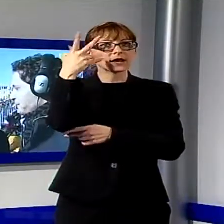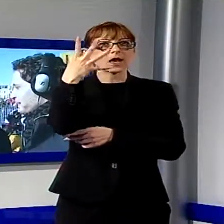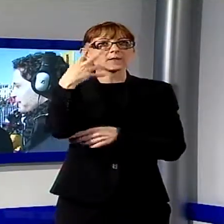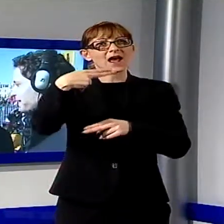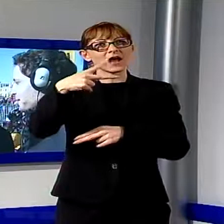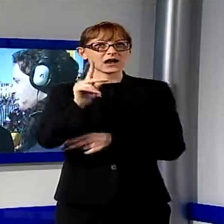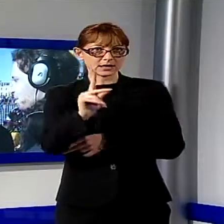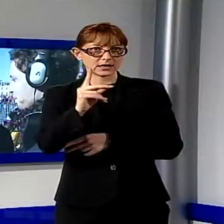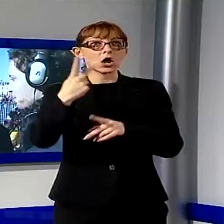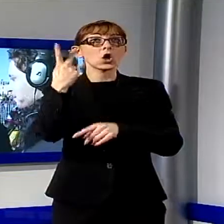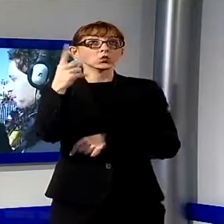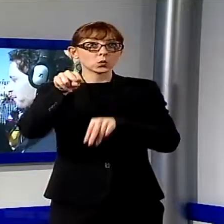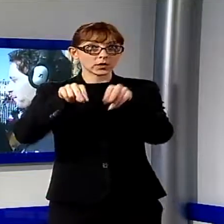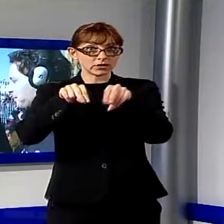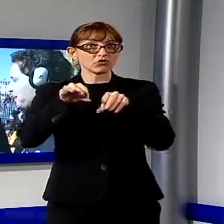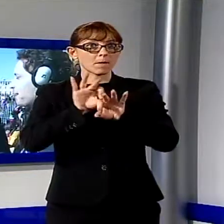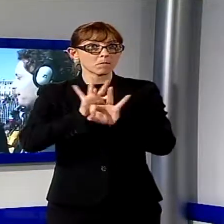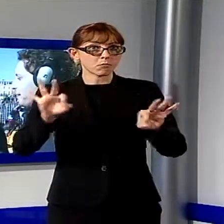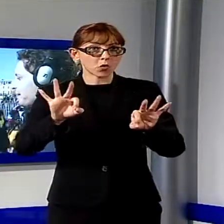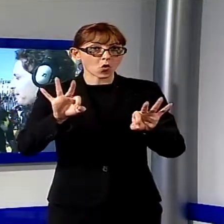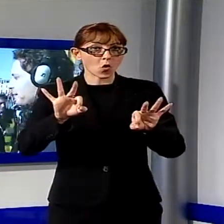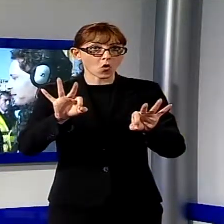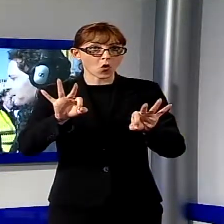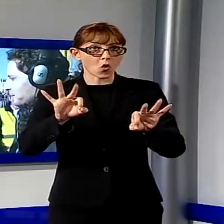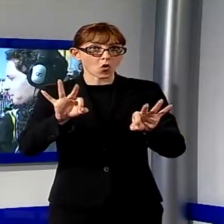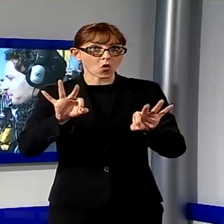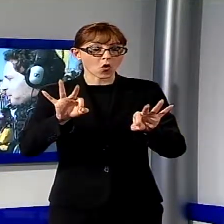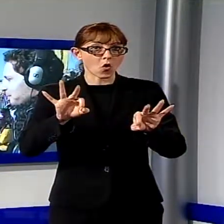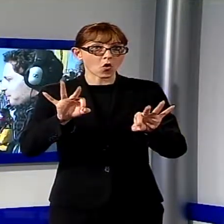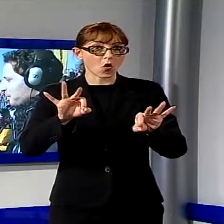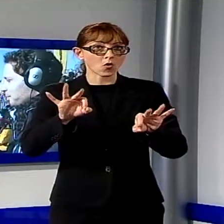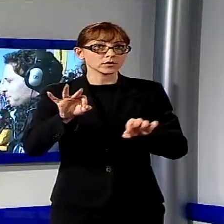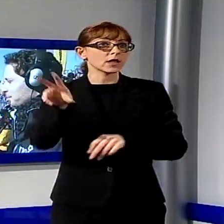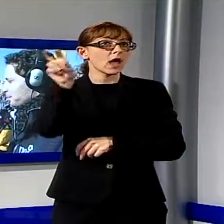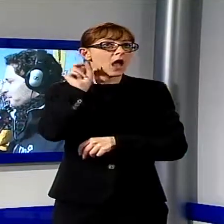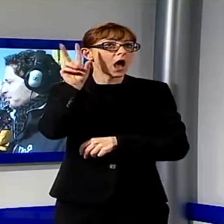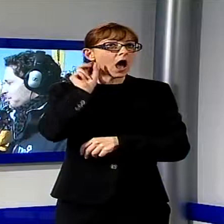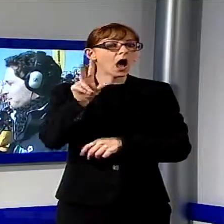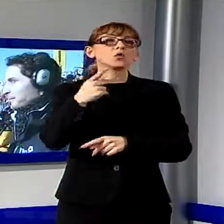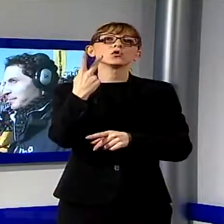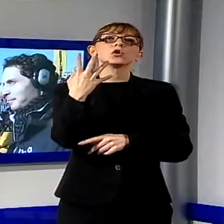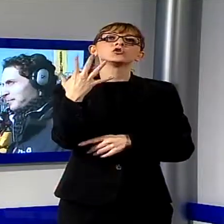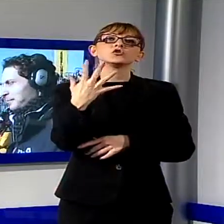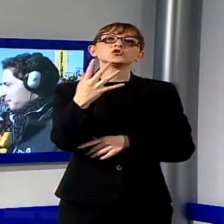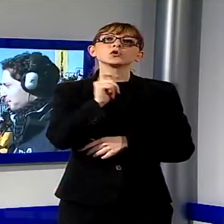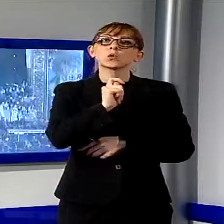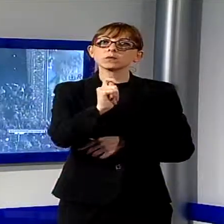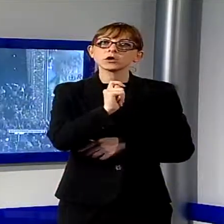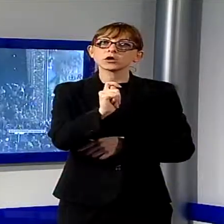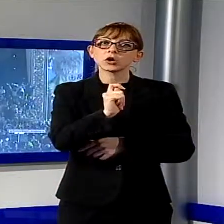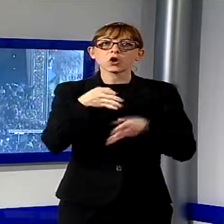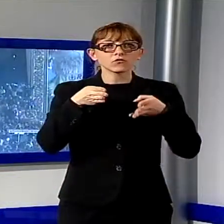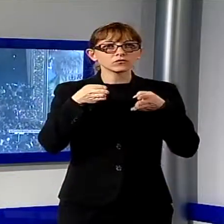impianto audio che ha microfonato 5 persone lungo i viali senza contare anche 5 trasmissioni di